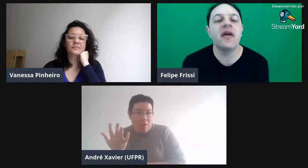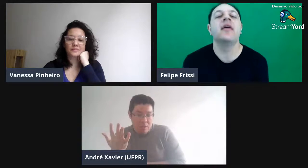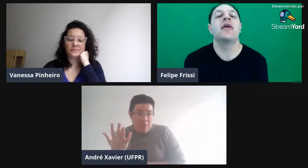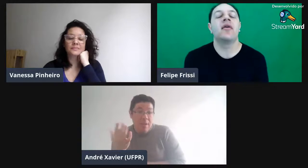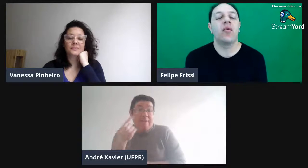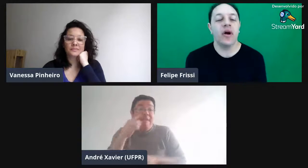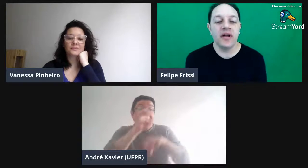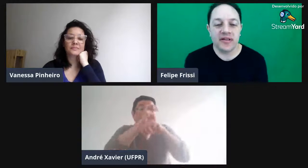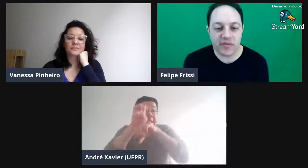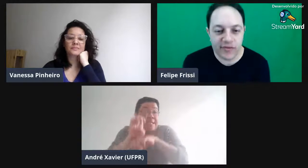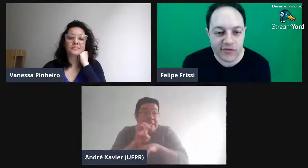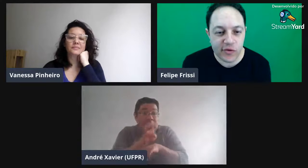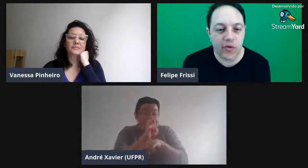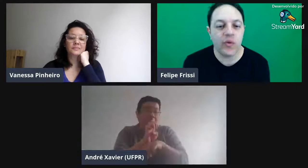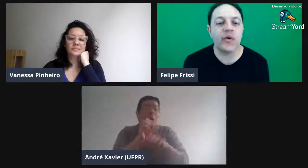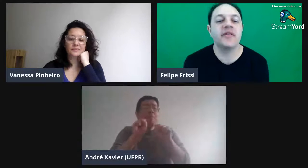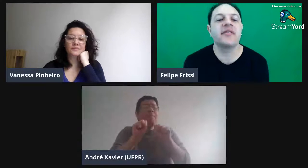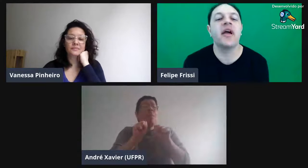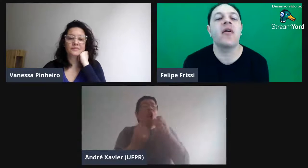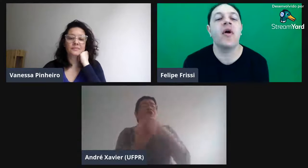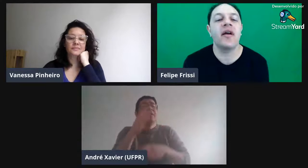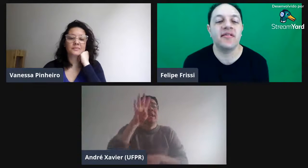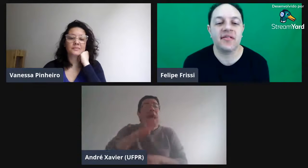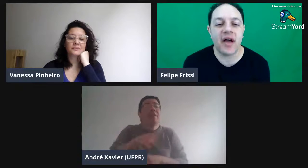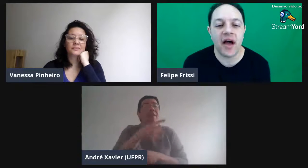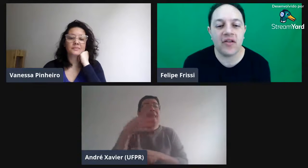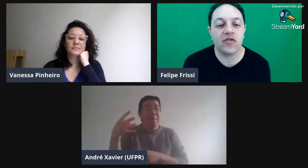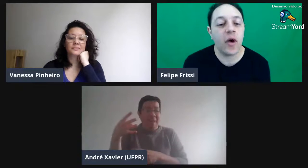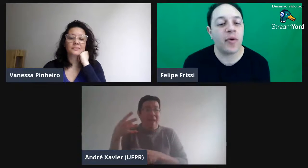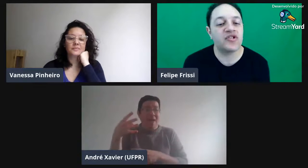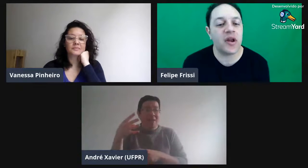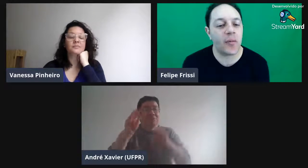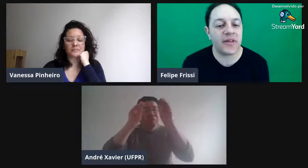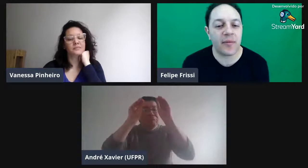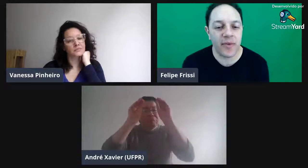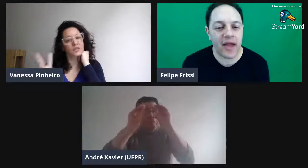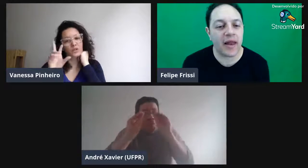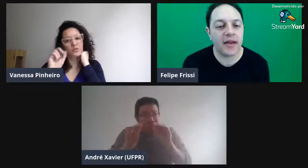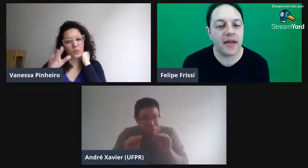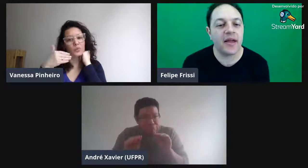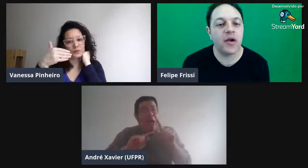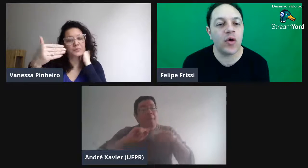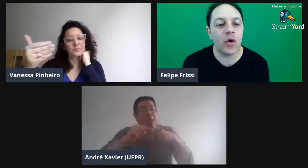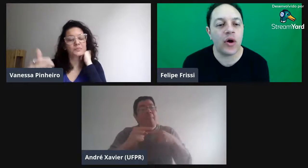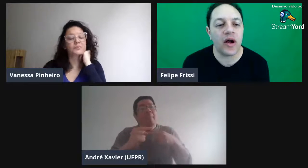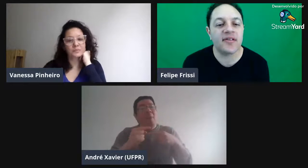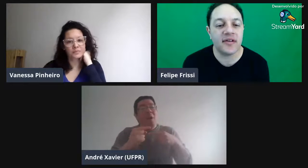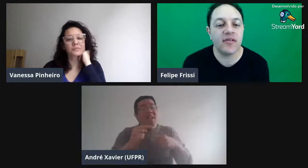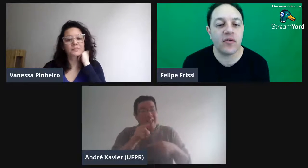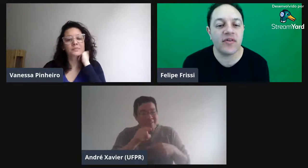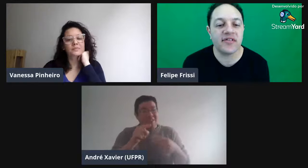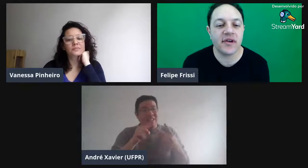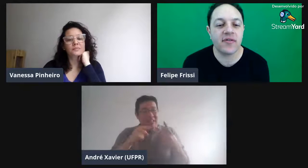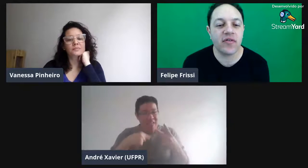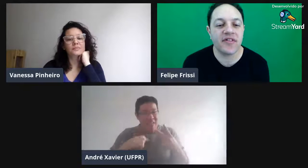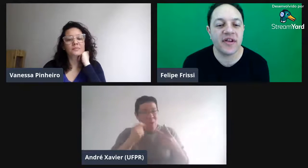quantas pessoas, né? Quais estados. Pode criar uma tabela, né? E colocar, sim, vou fazer, vou fazer.